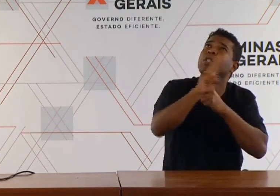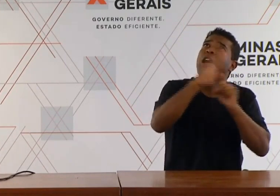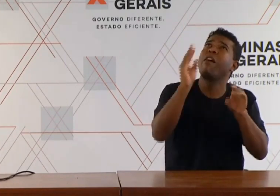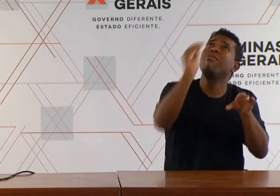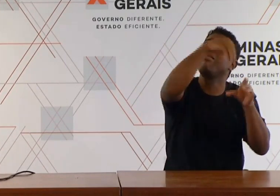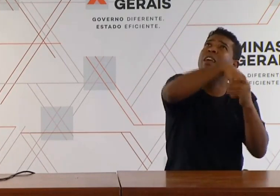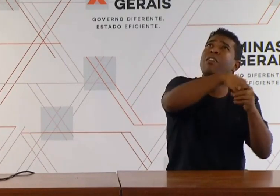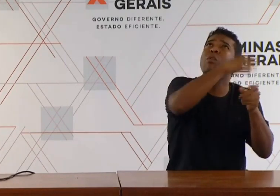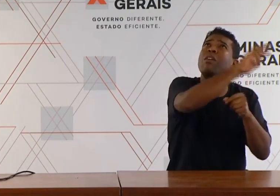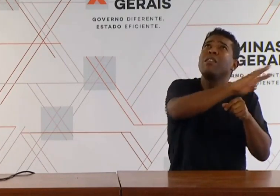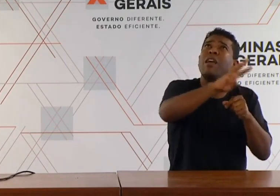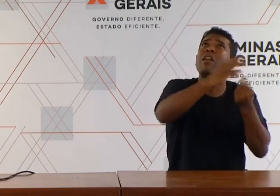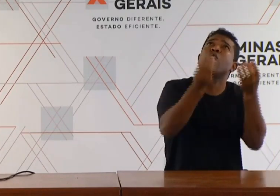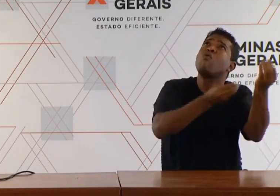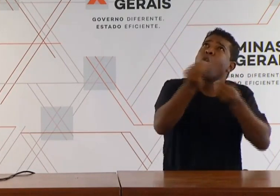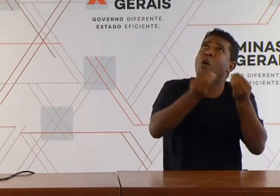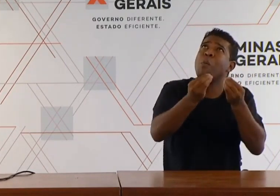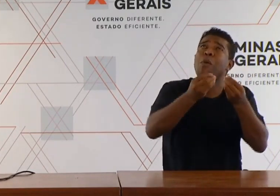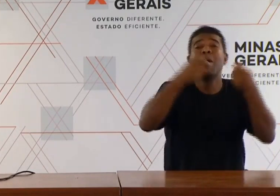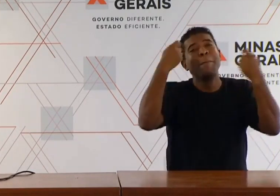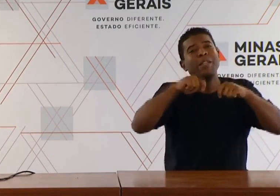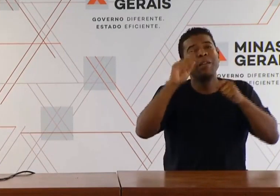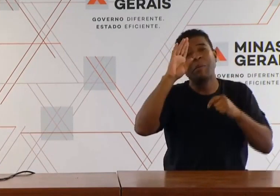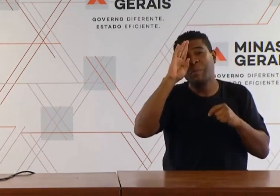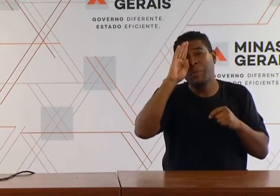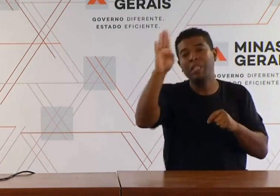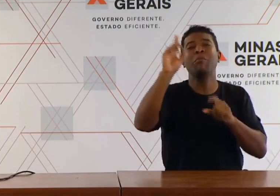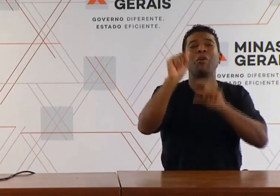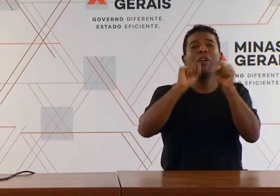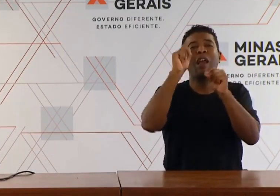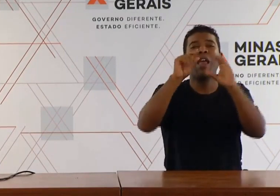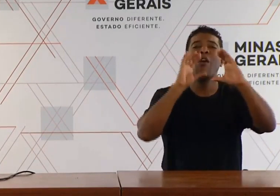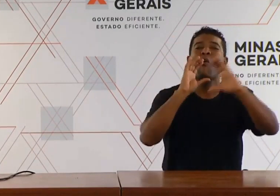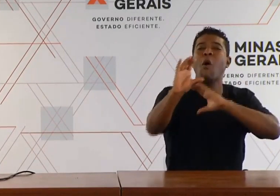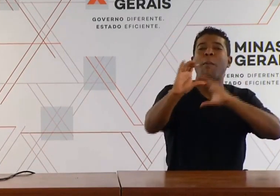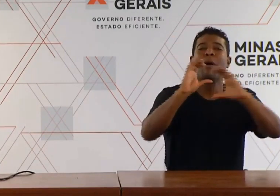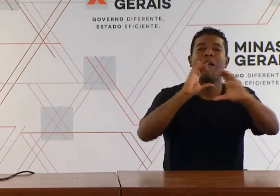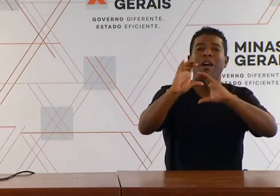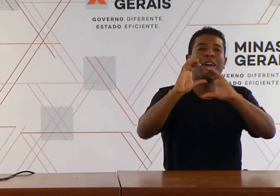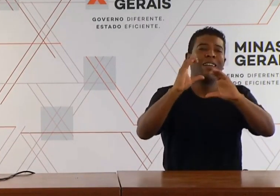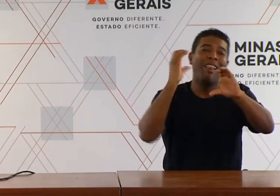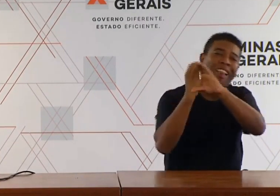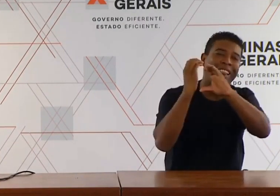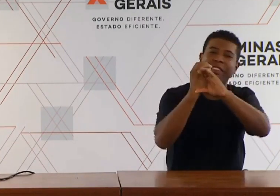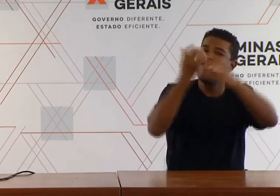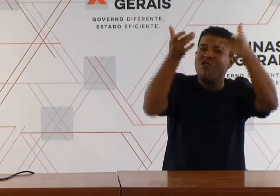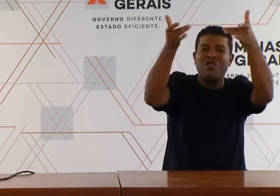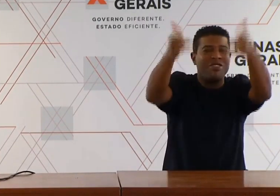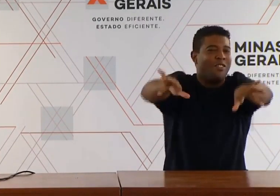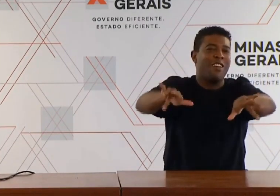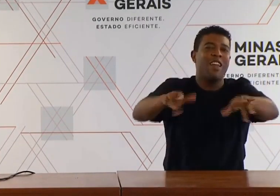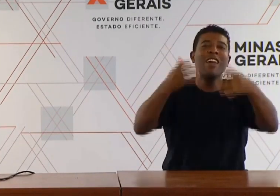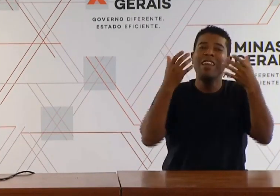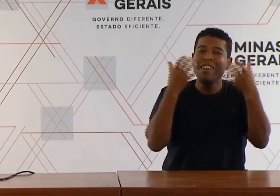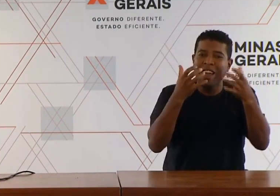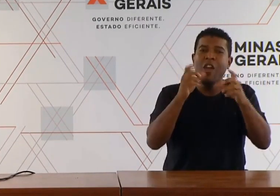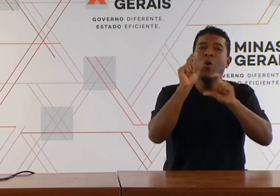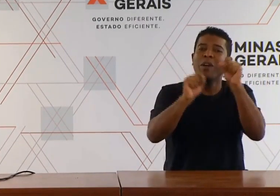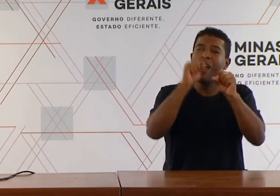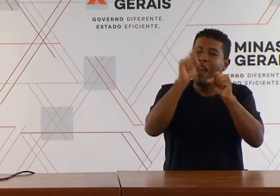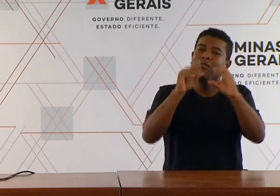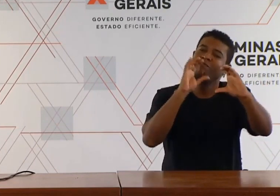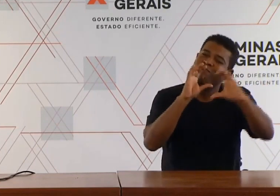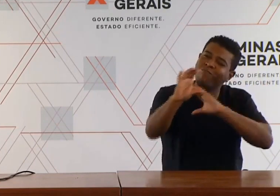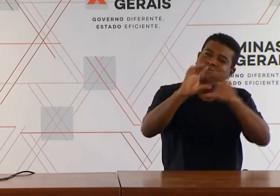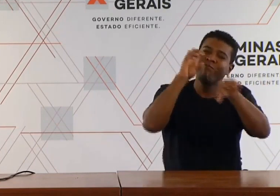comunicar bem, precisa mostrar que, a despeito de toda dificuldade que a gente tem sentido, essa metodologia foi feita de forma